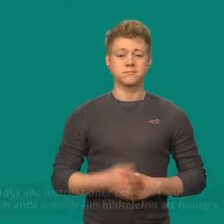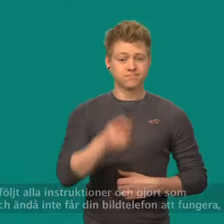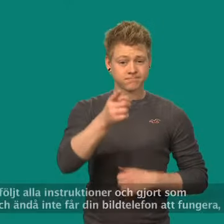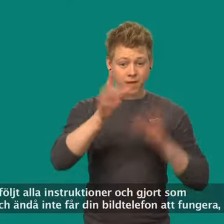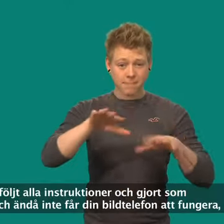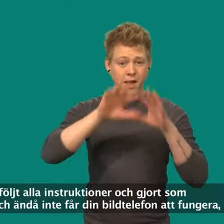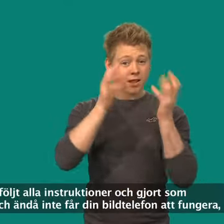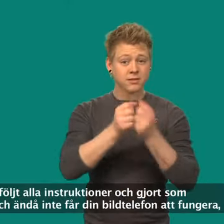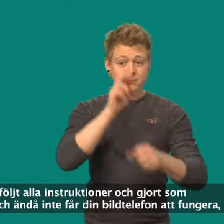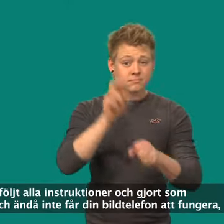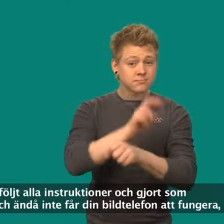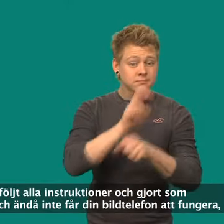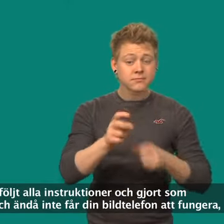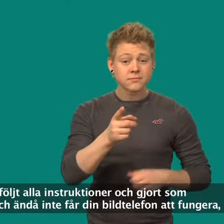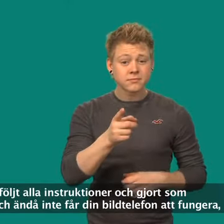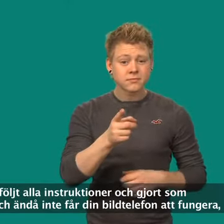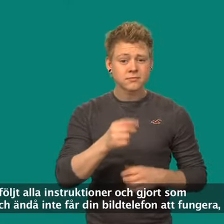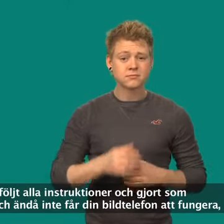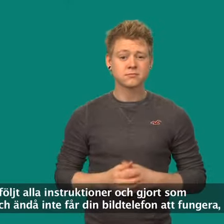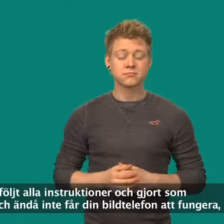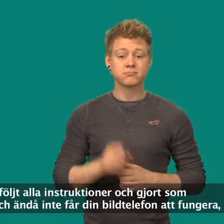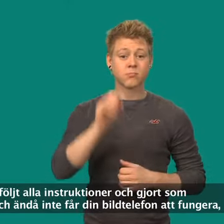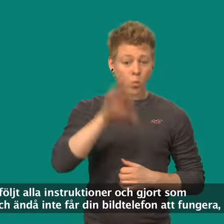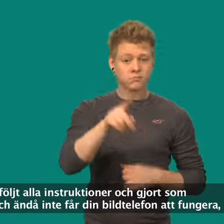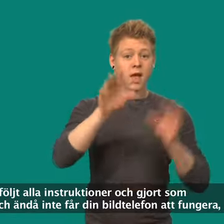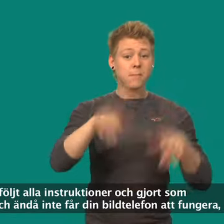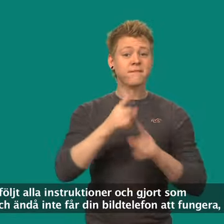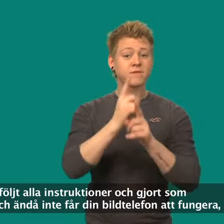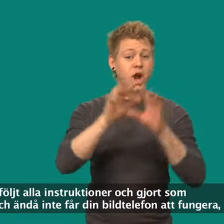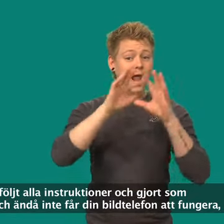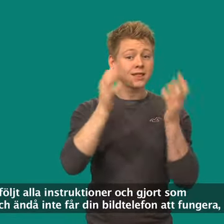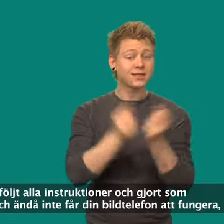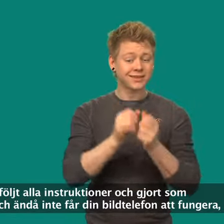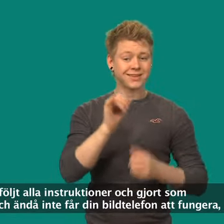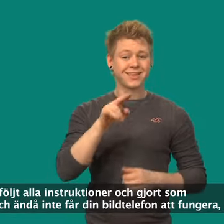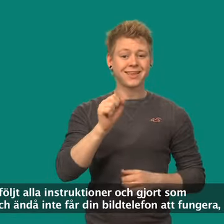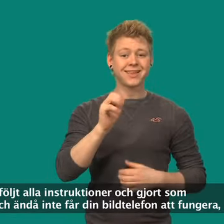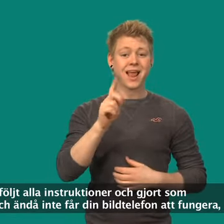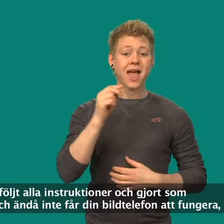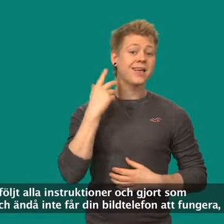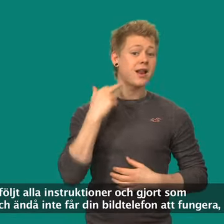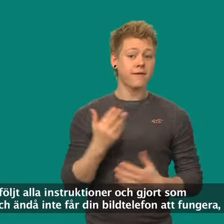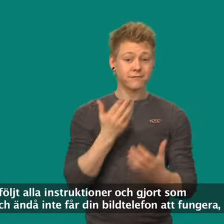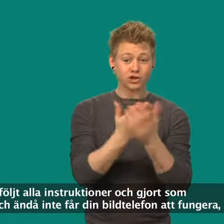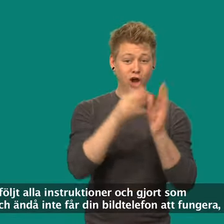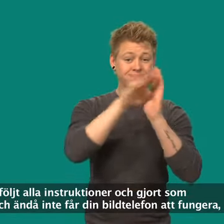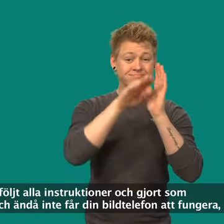Om du har gjort allt det här och följt instruktionerna som Ingele har beskrivit och ändå inte får din bildtelefon att